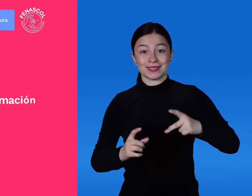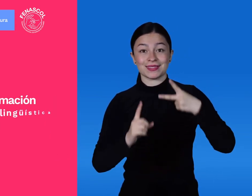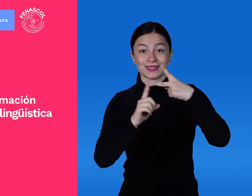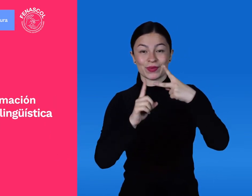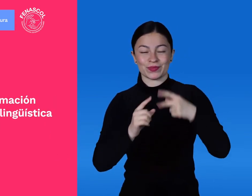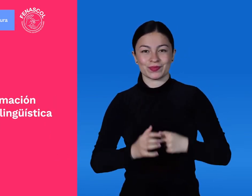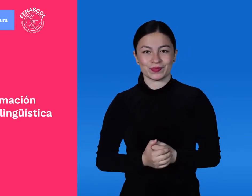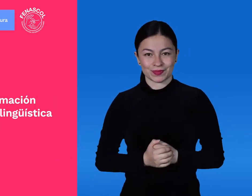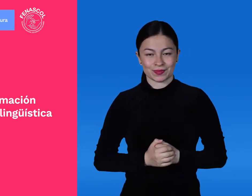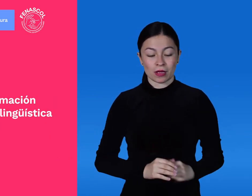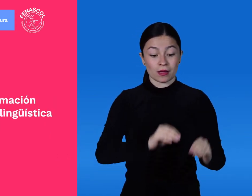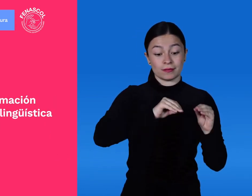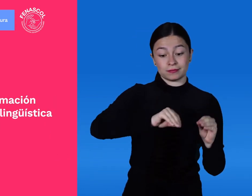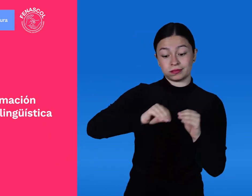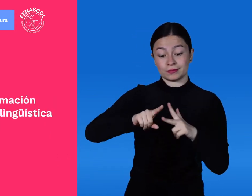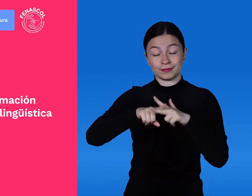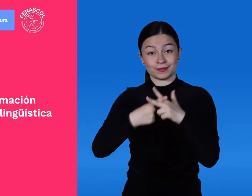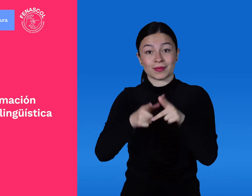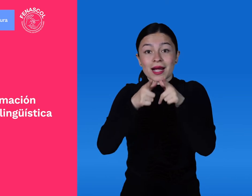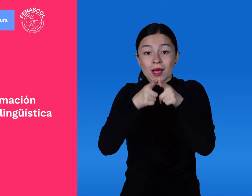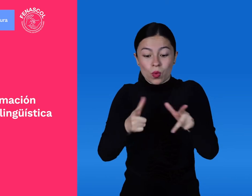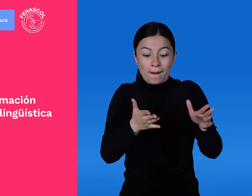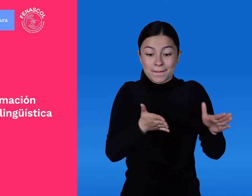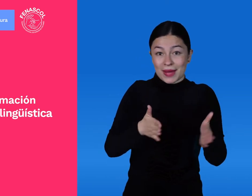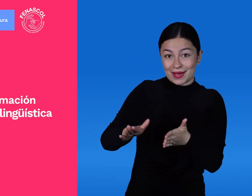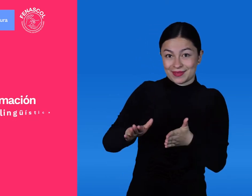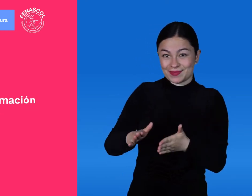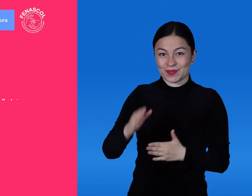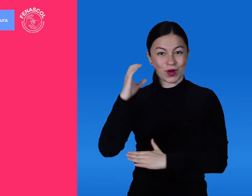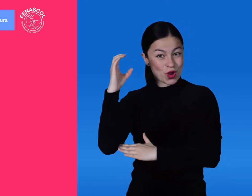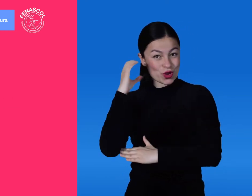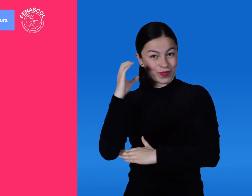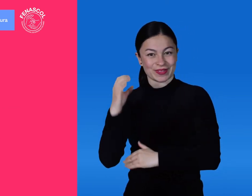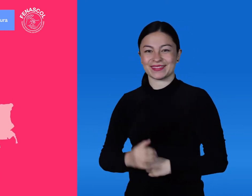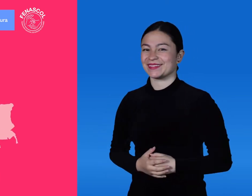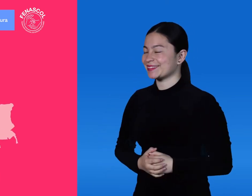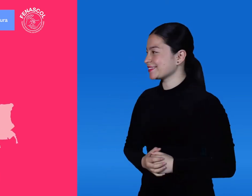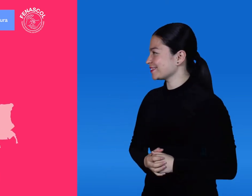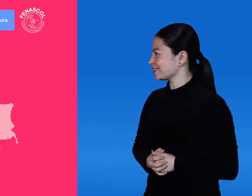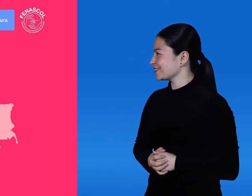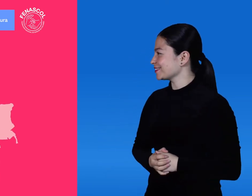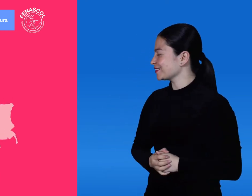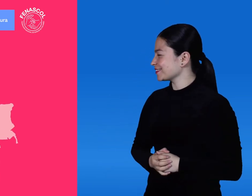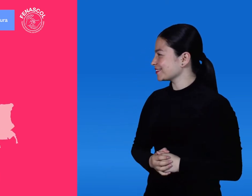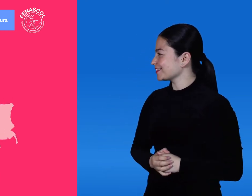Segunda. Talleres de formación en planeación lingüística en las siguientes regiones de Colombia.